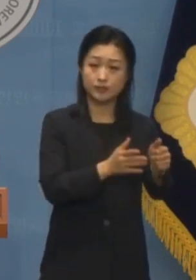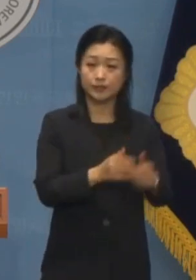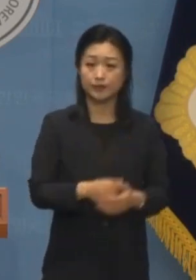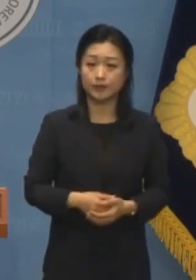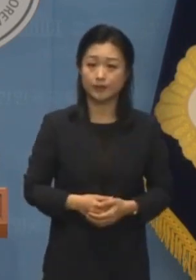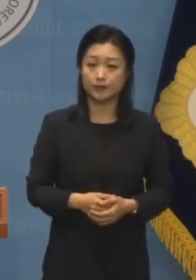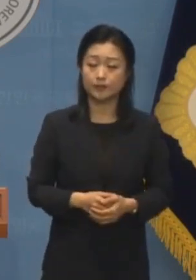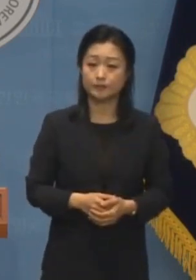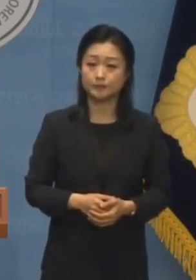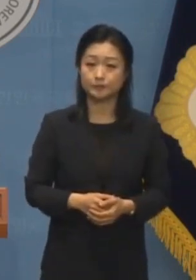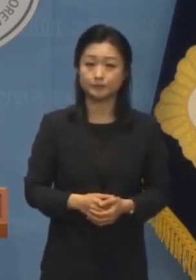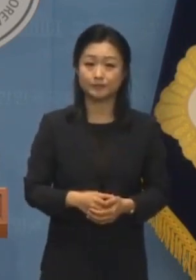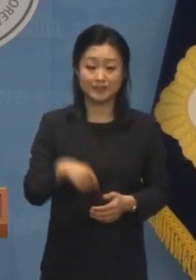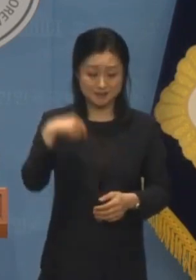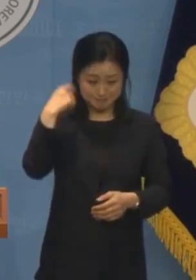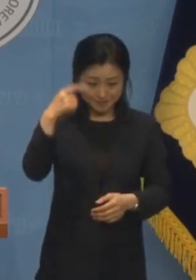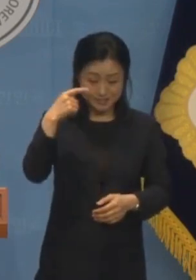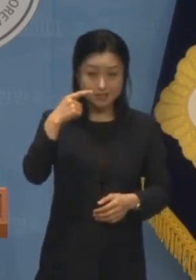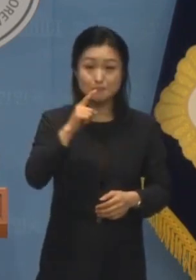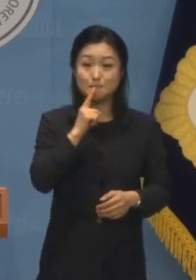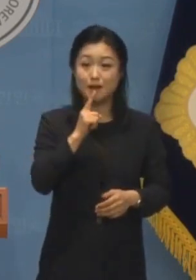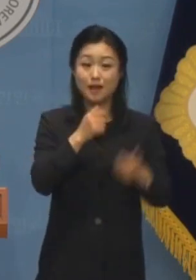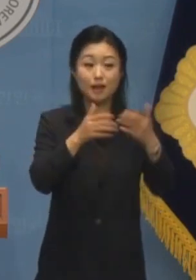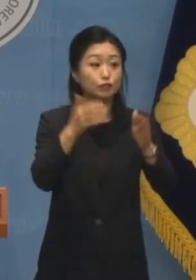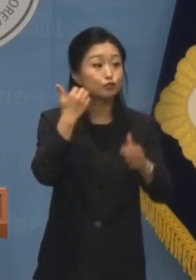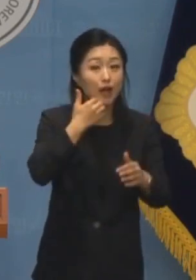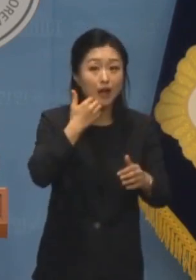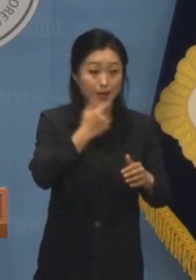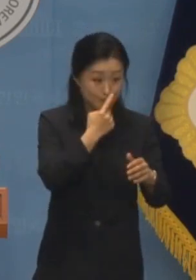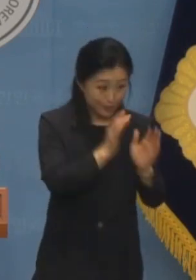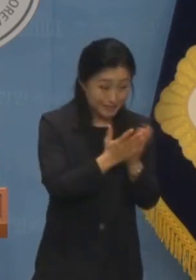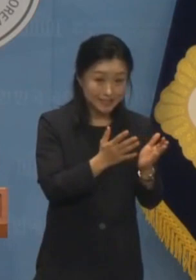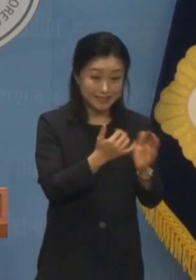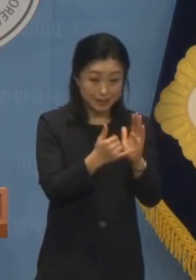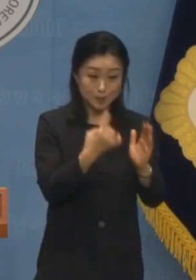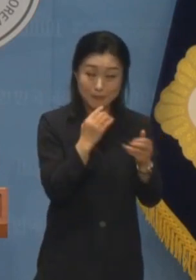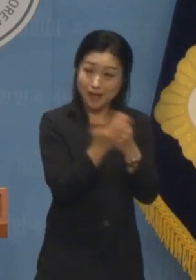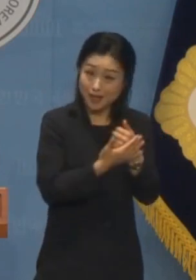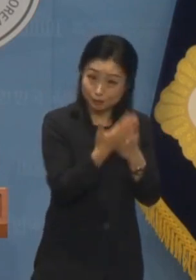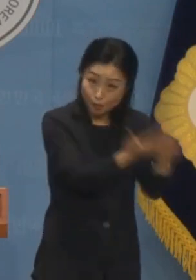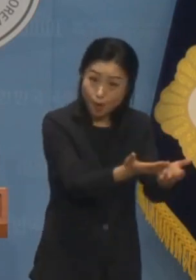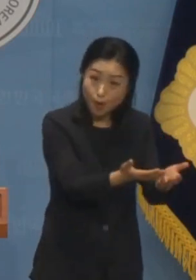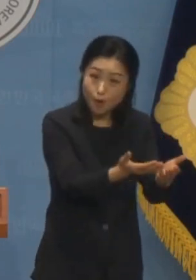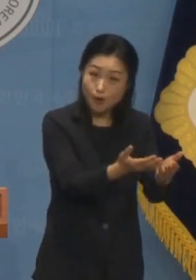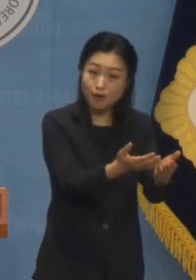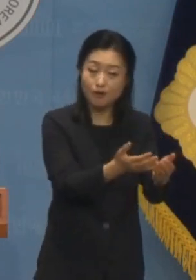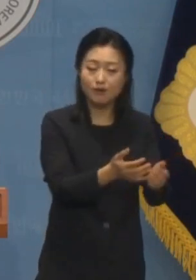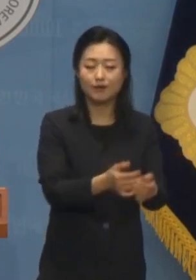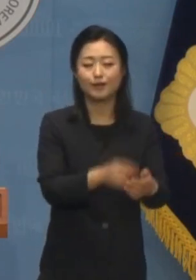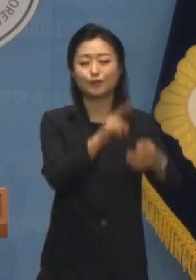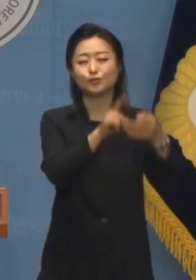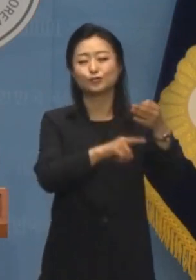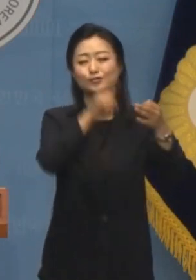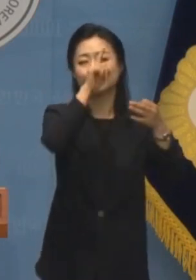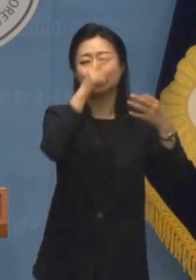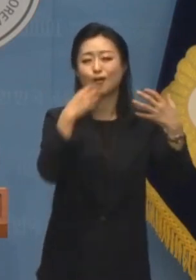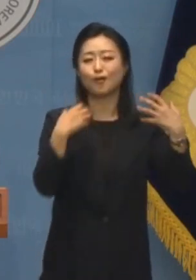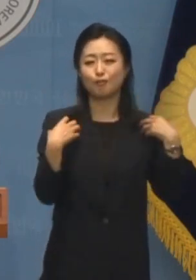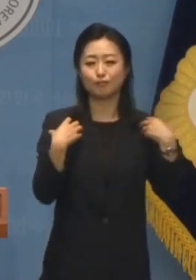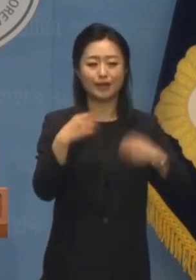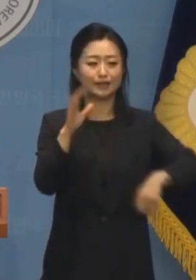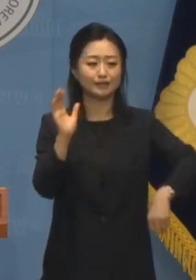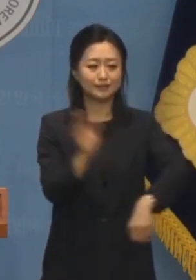미친 짓이라 했던 언사가 본인과 가족만을 위한 것이 아니었다면 윤석열 대통령의